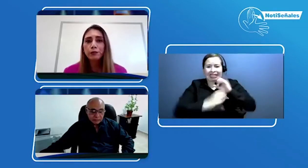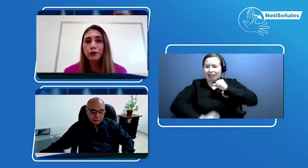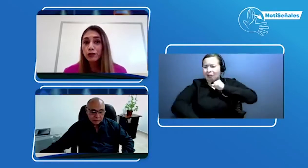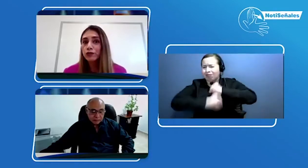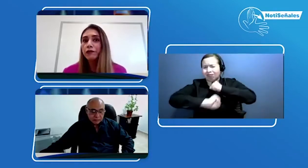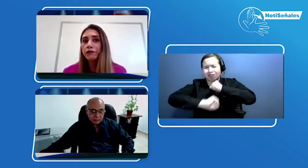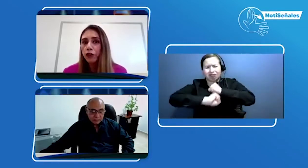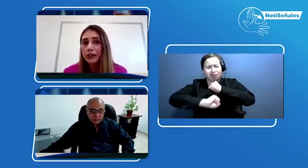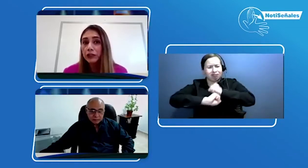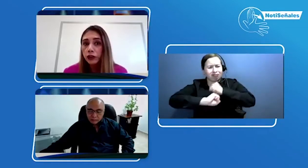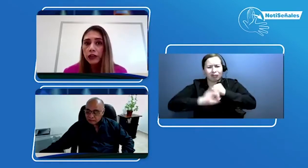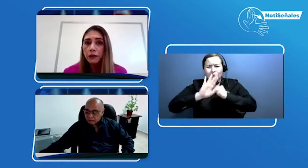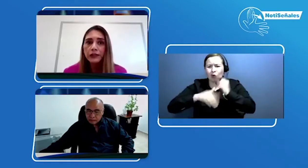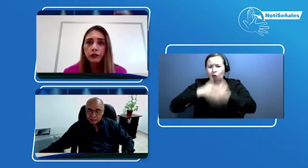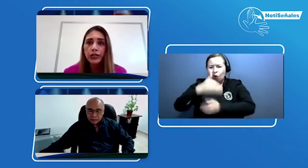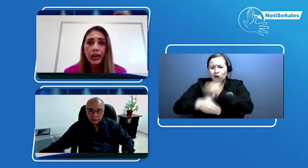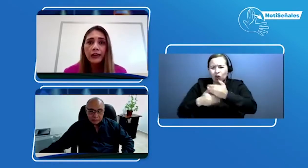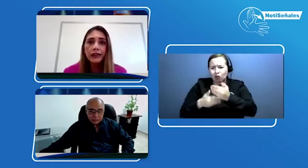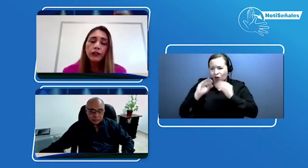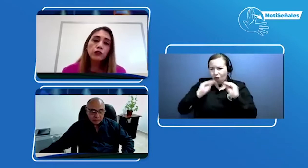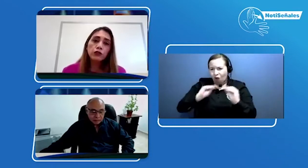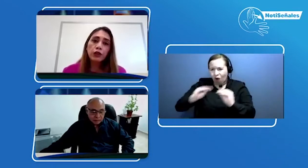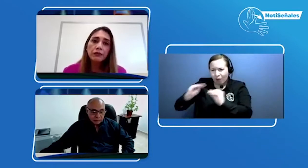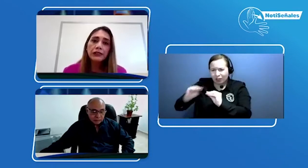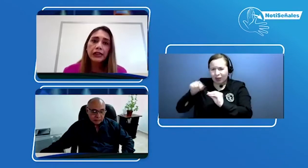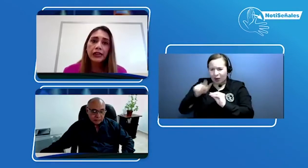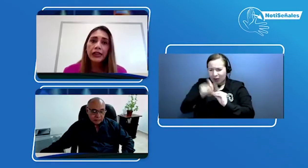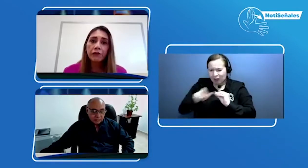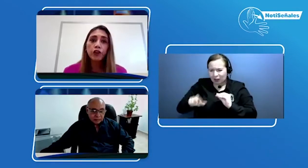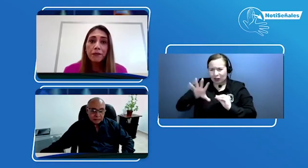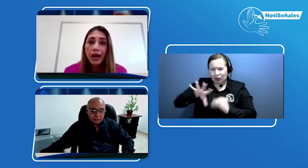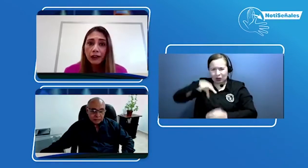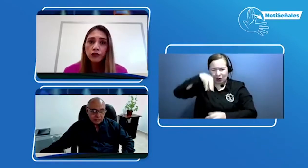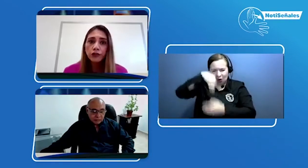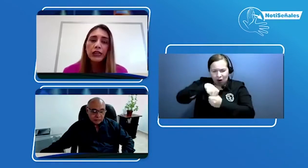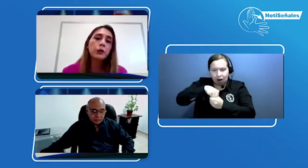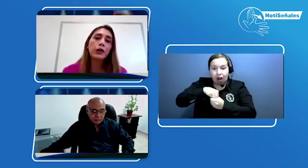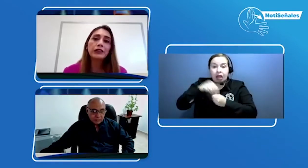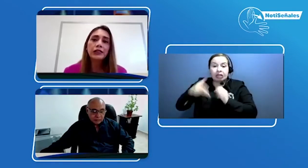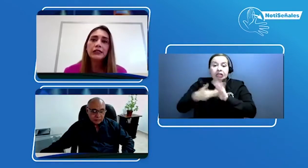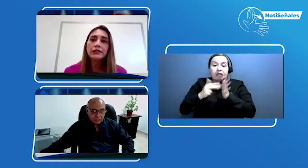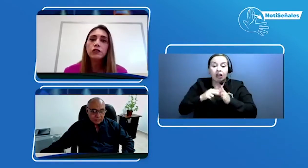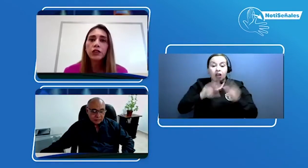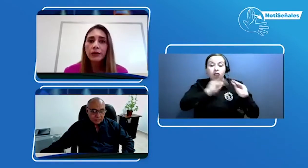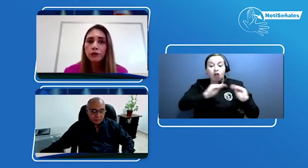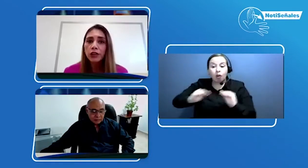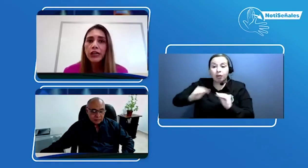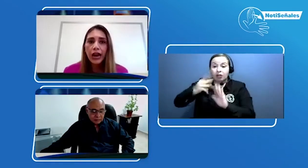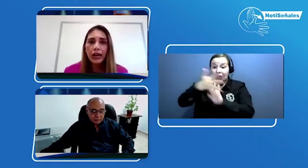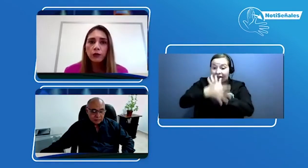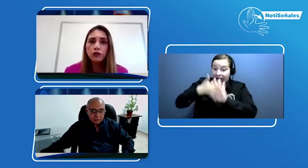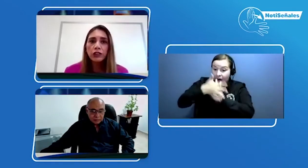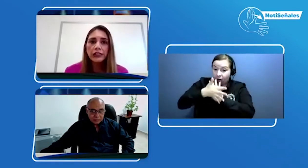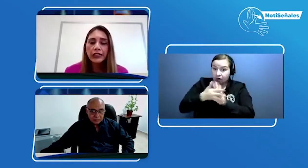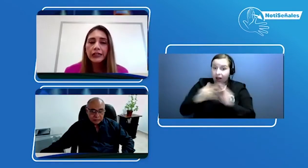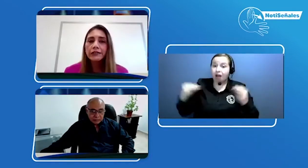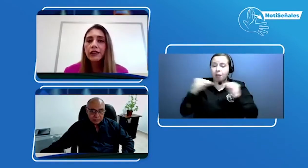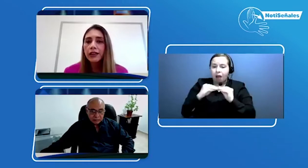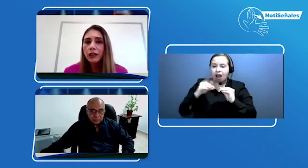procesos de formación del personal. No solamente informarnos en lengua de señas, sino que tenemos algunos talleres dirigidos